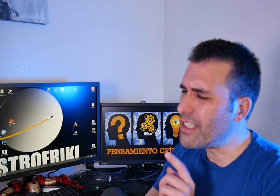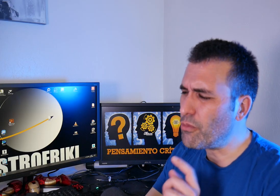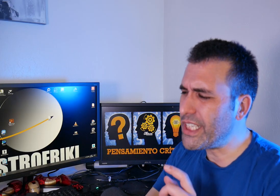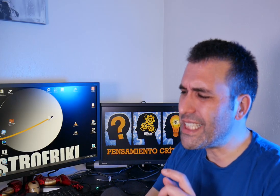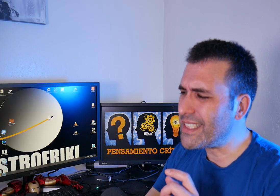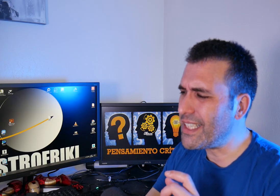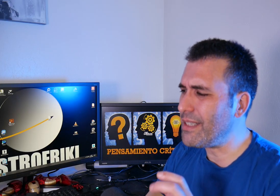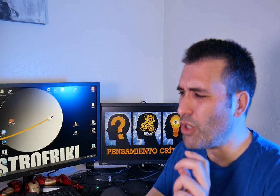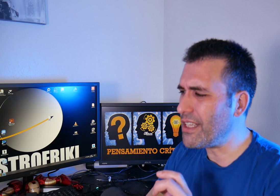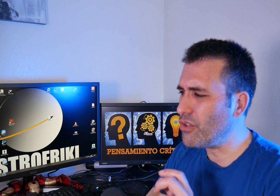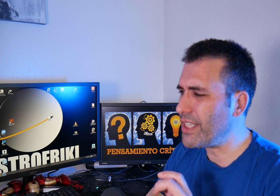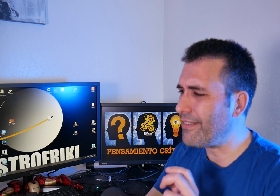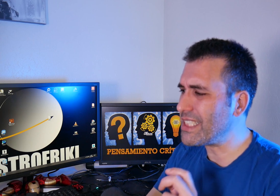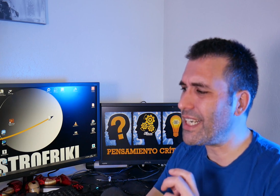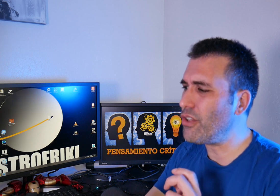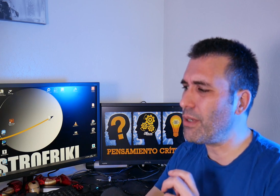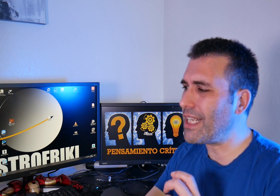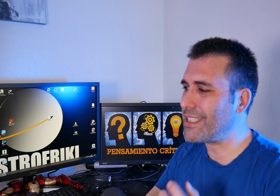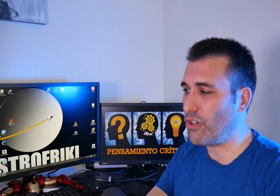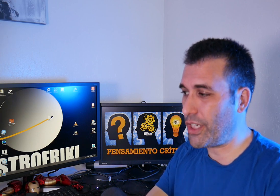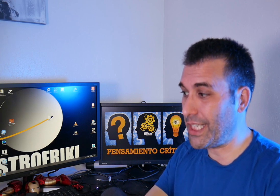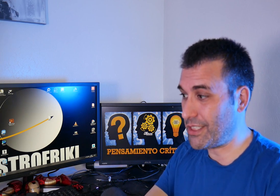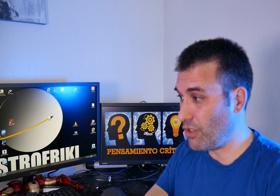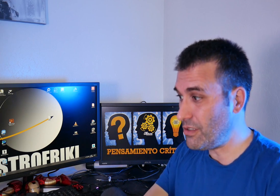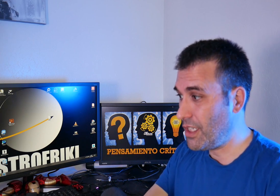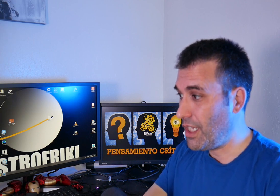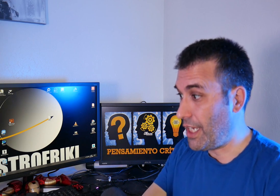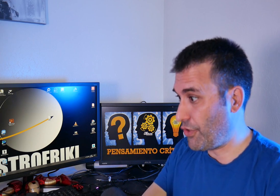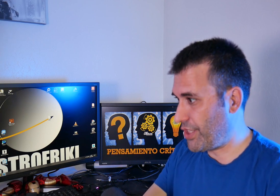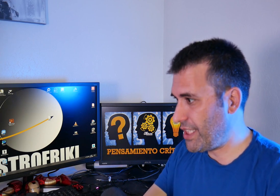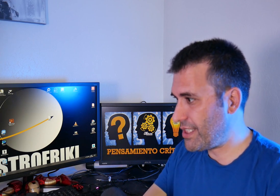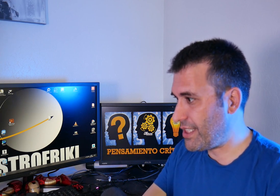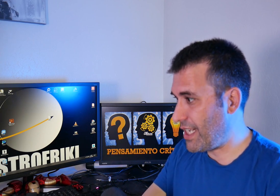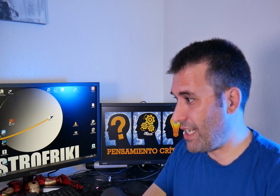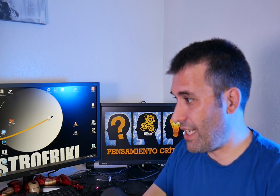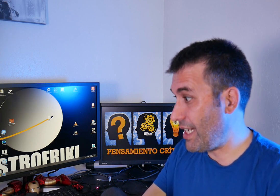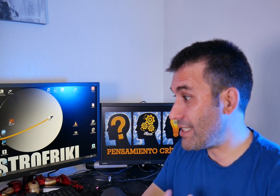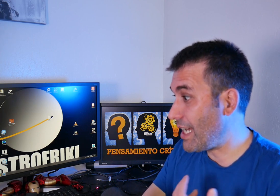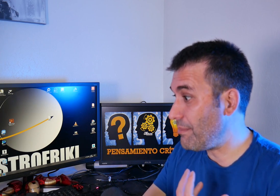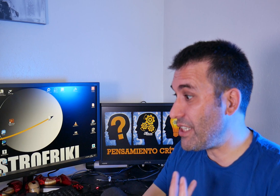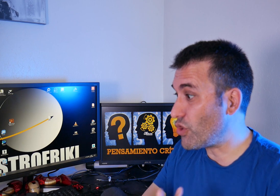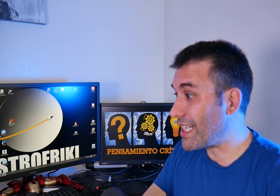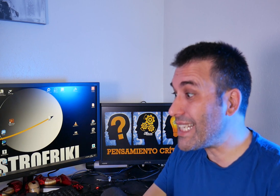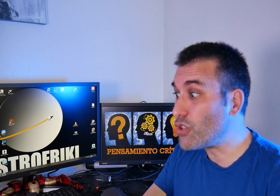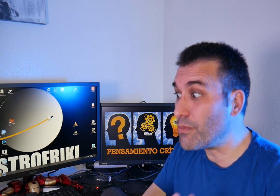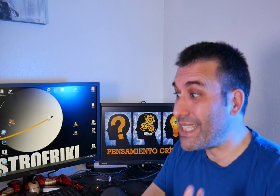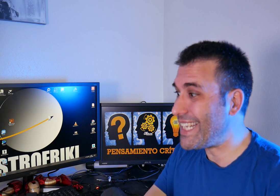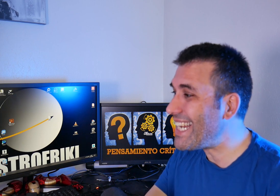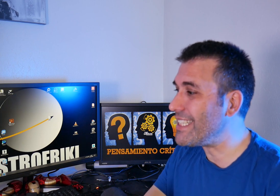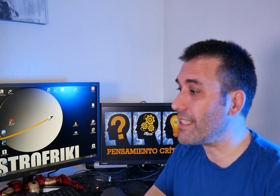que te comunicaste dibujando y que habías traído de vuelta las tecnologías, ¿no? Entonces, ¿tienes al menos rastros materiales